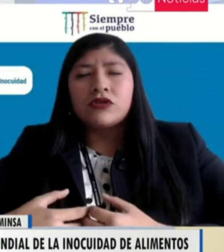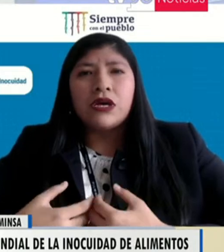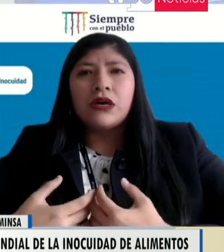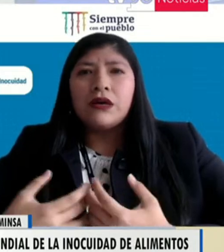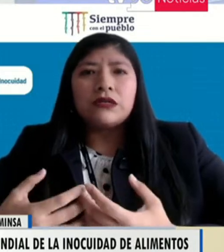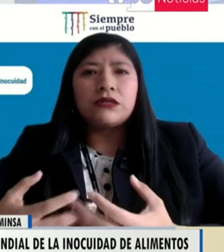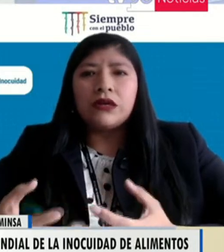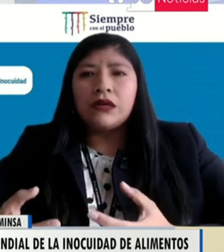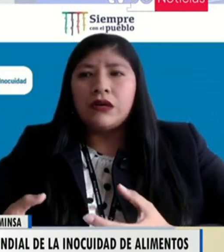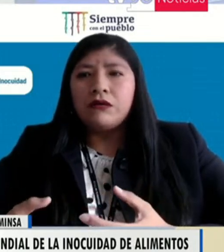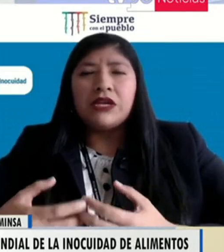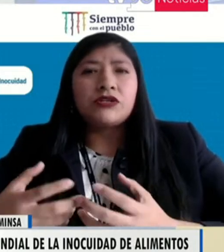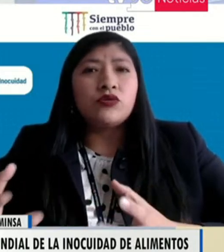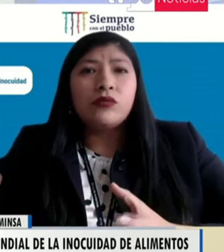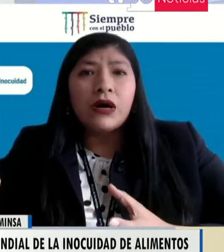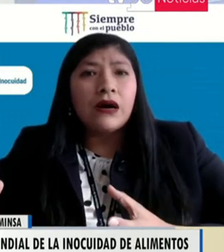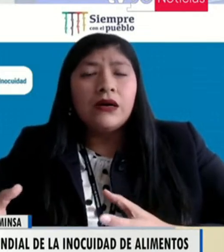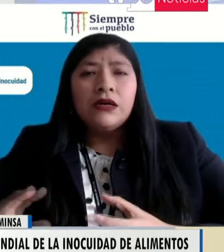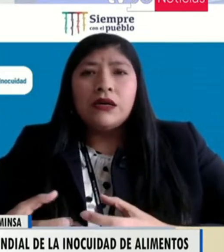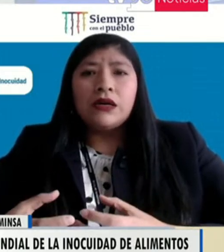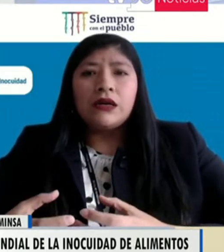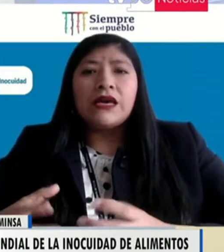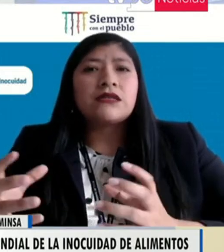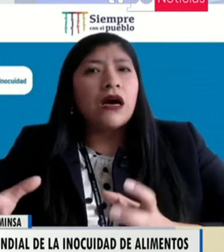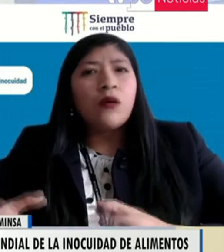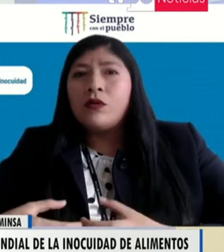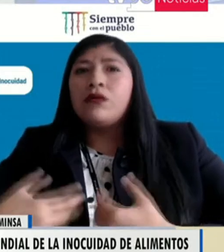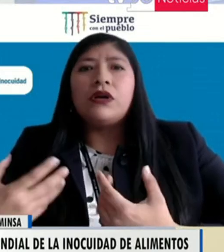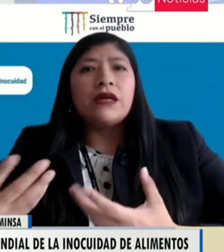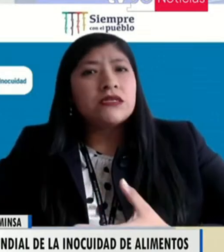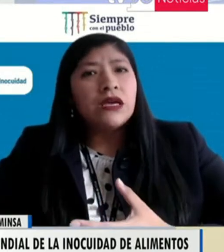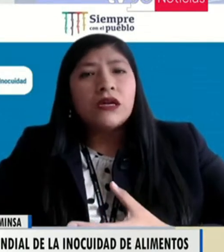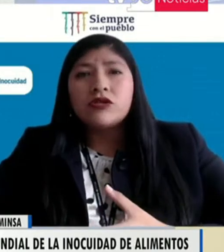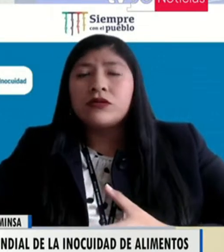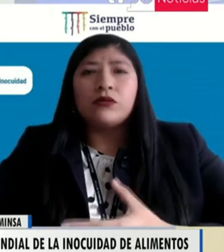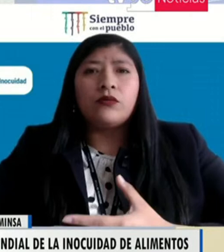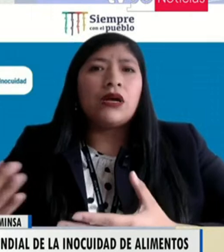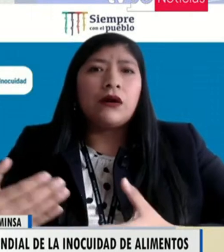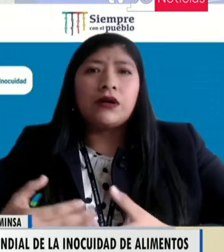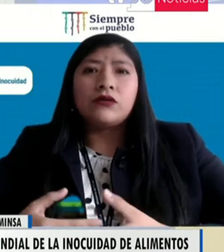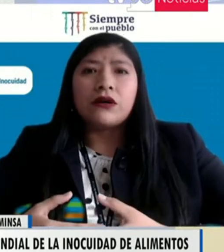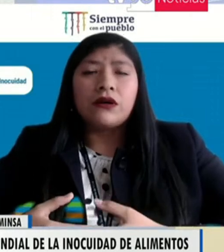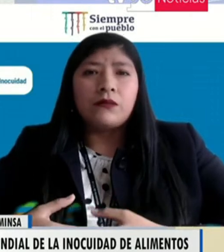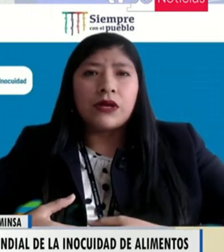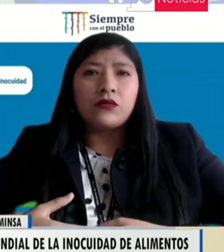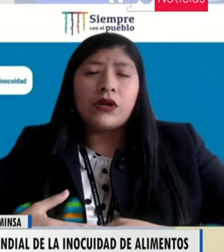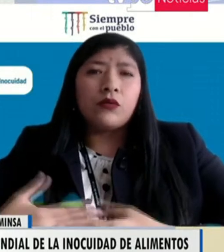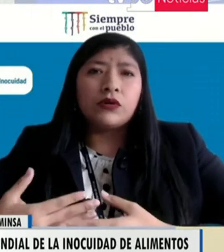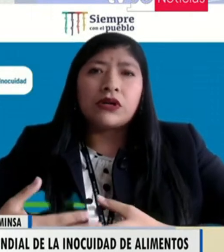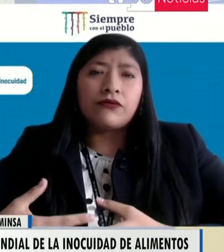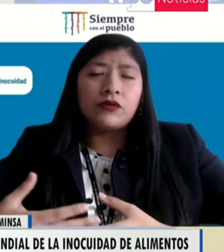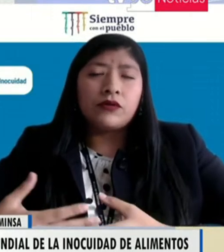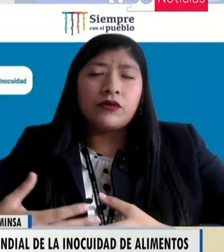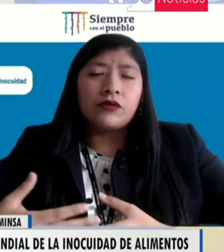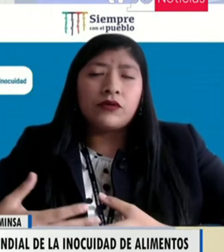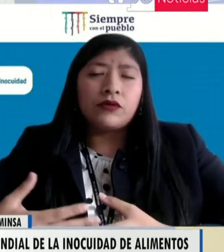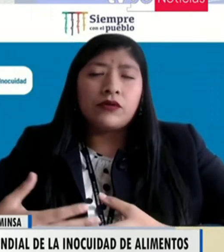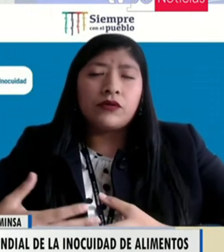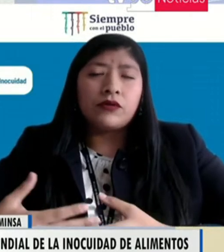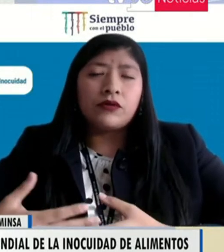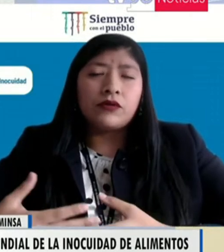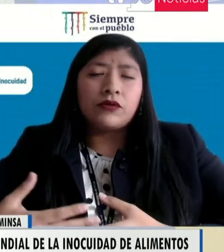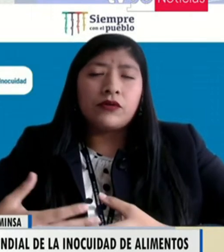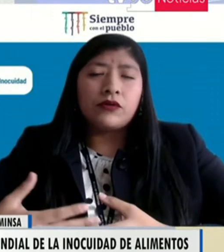no sé, lechuga, esa agua luego la desecho, si voy a lavar otra verdura u otra fruta.